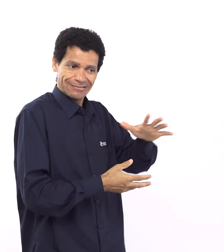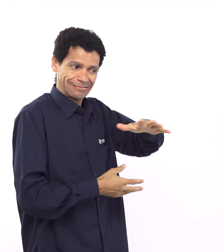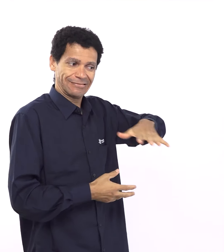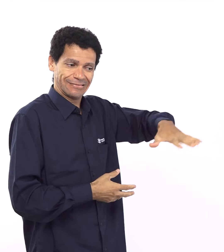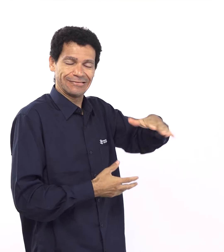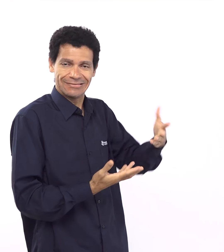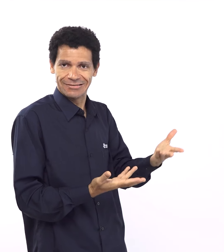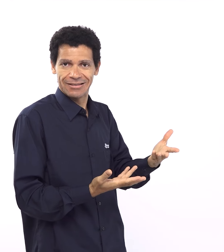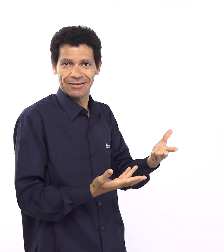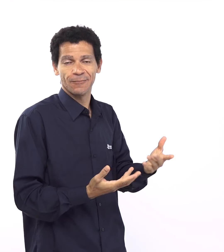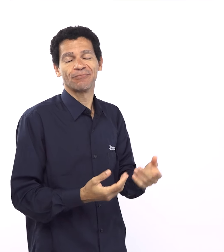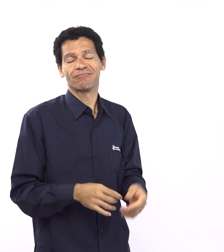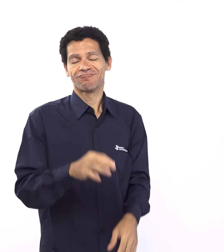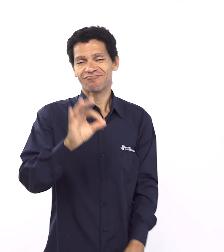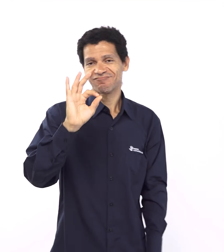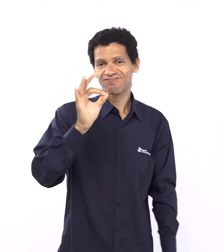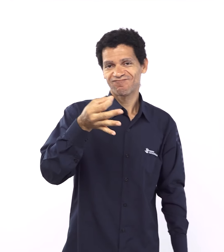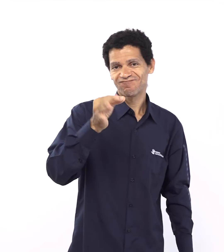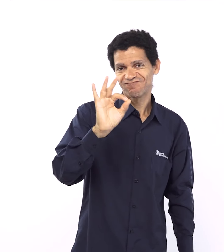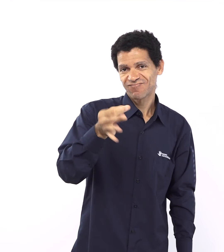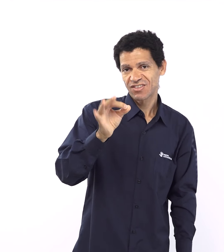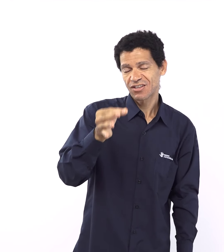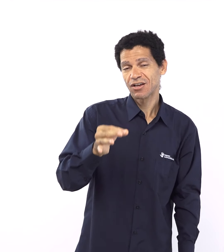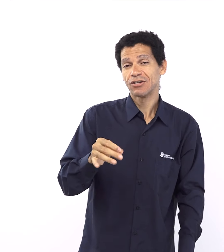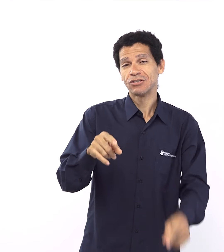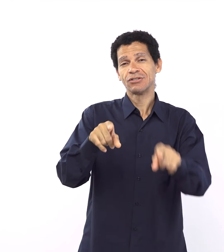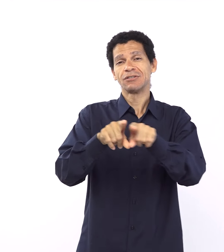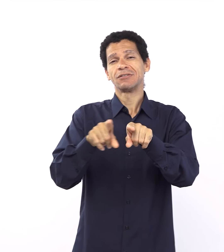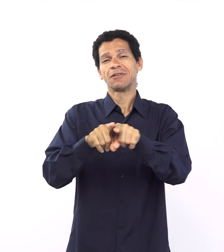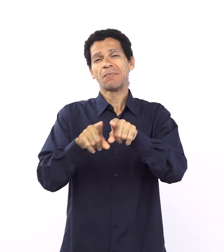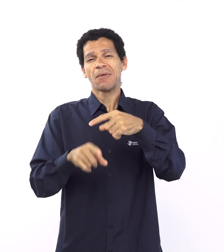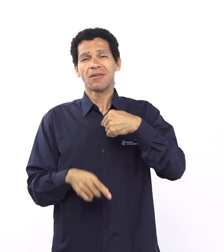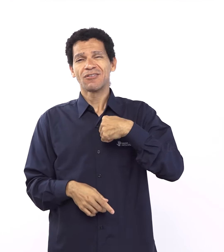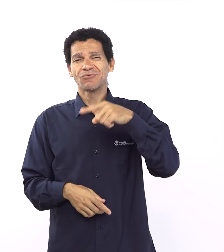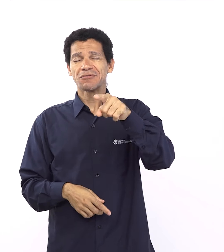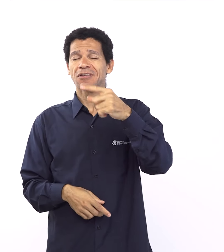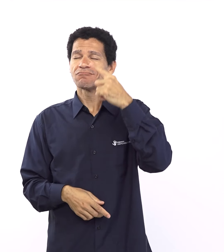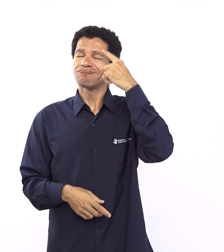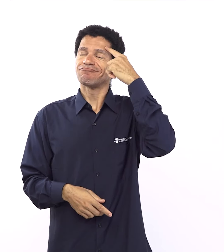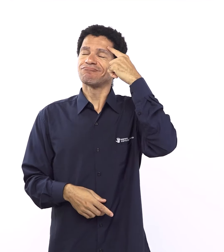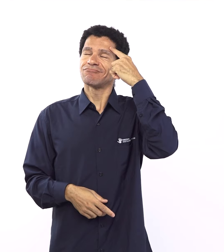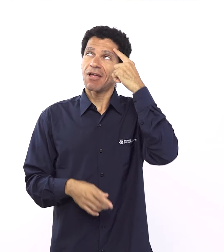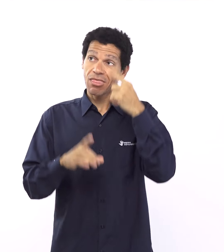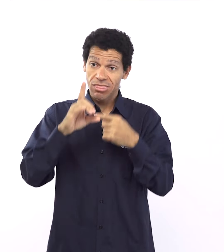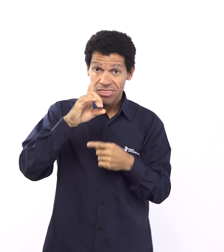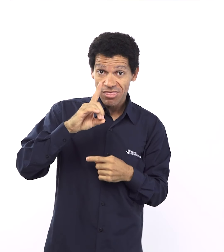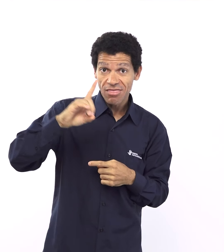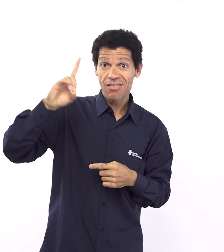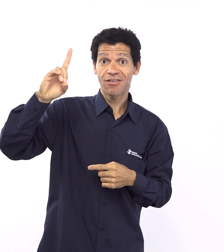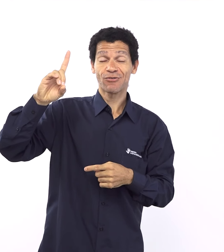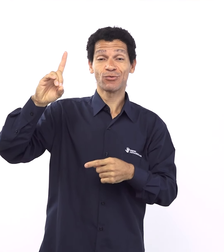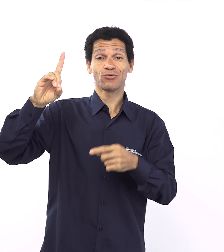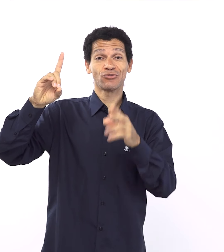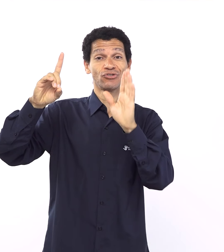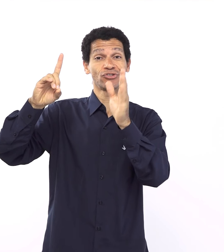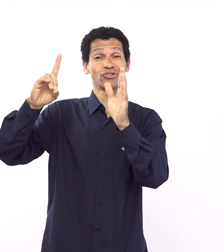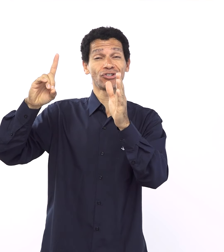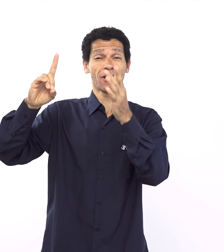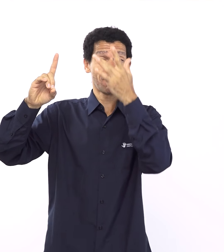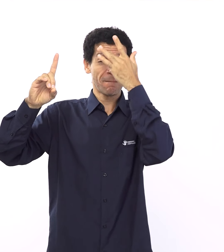dos heróis da fé e tudo mais, a gente não consegue entender por quê, né, porque Deus escolheu, mas quando a olha para Deus a gente entende, Deus não os